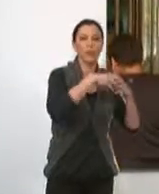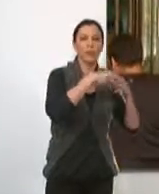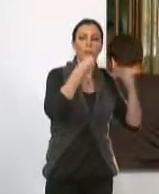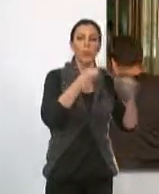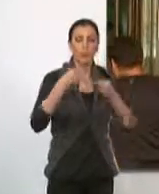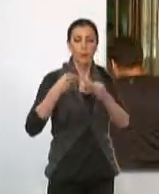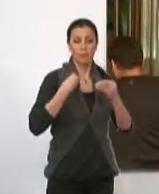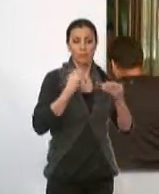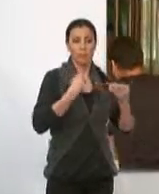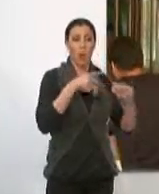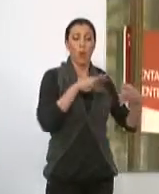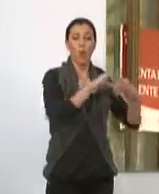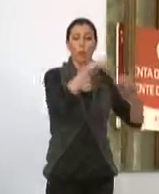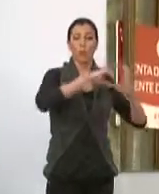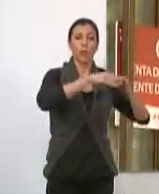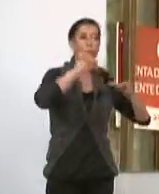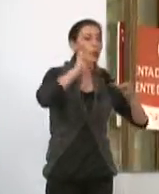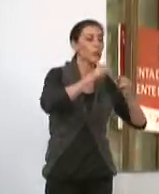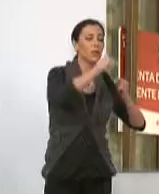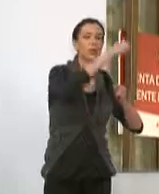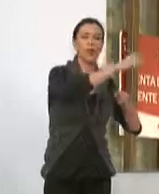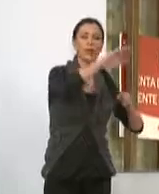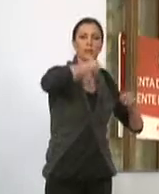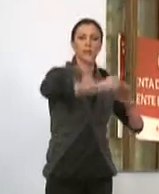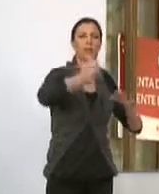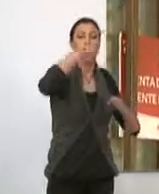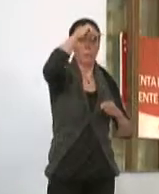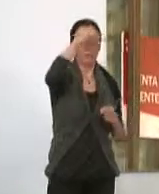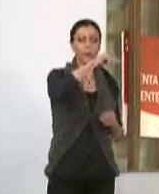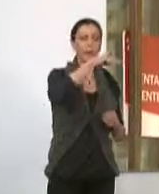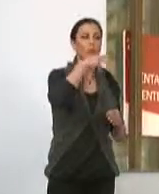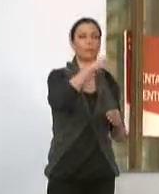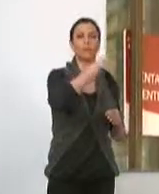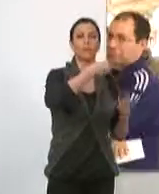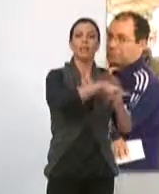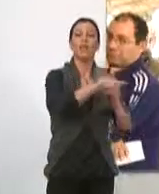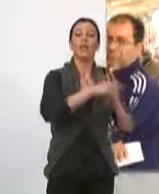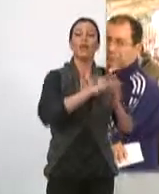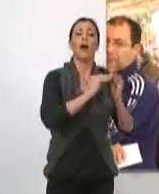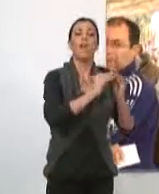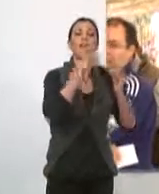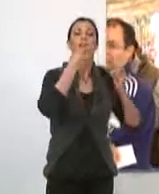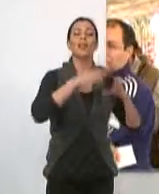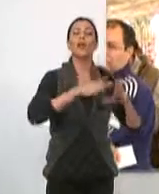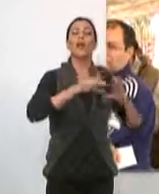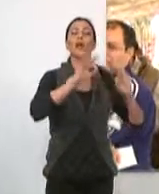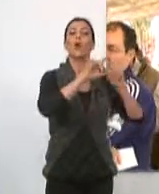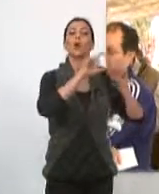se analizó el funcionamiento de la conexión marítima que une el puerto de Motril con el de Melilla, que actualmente gestiona la compañía